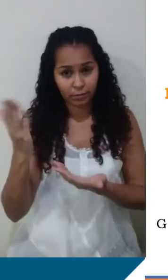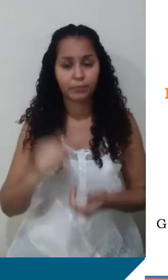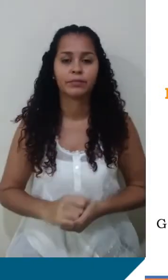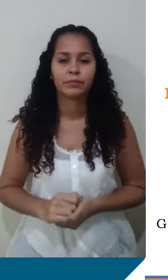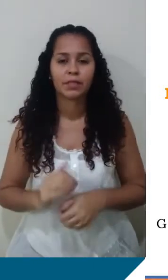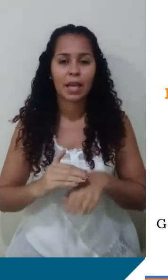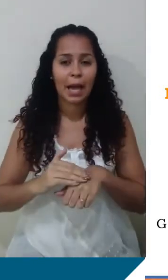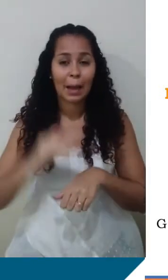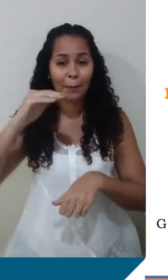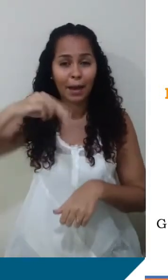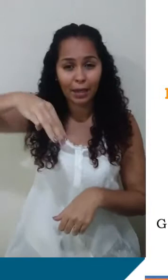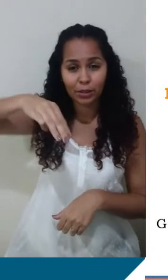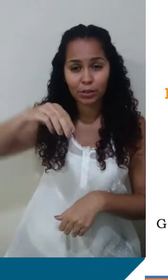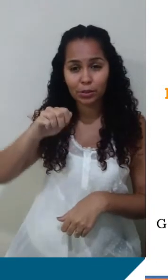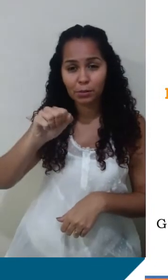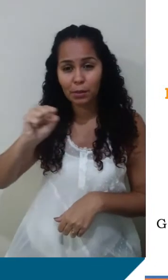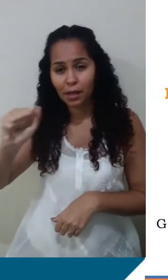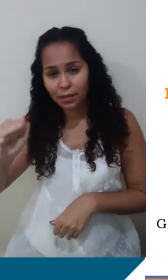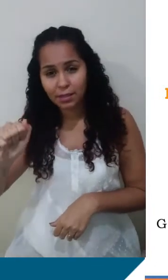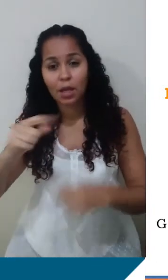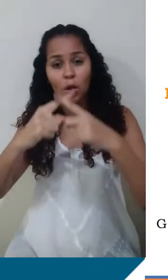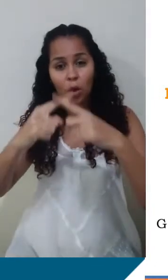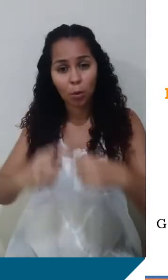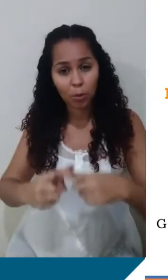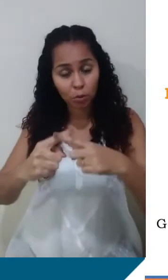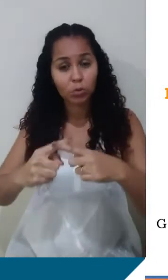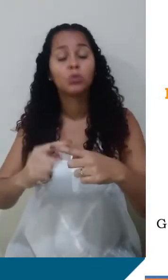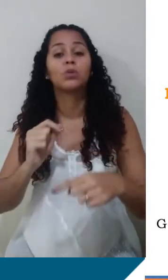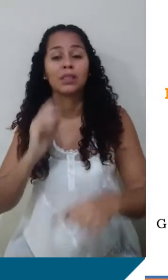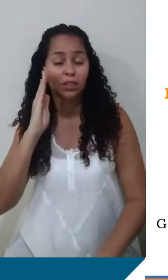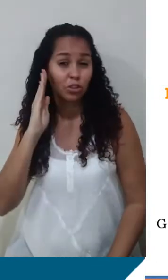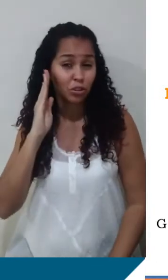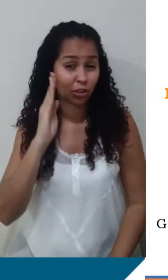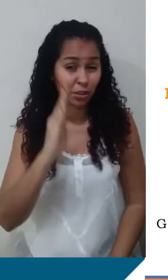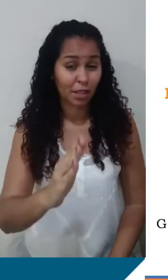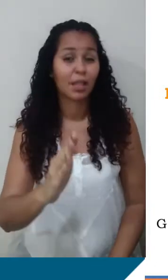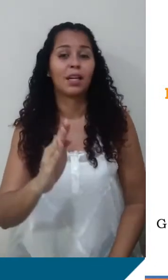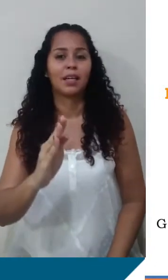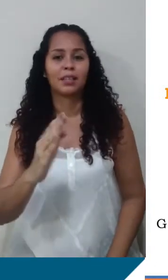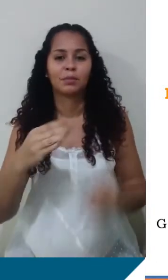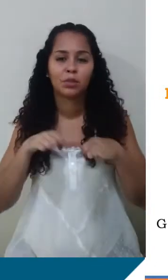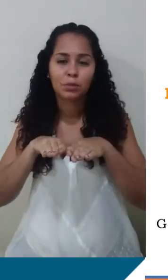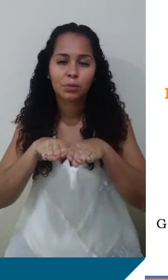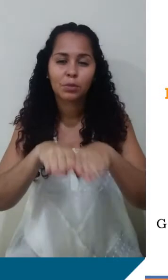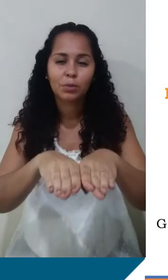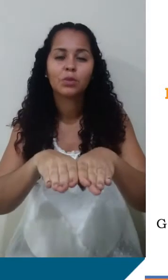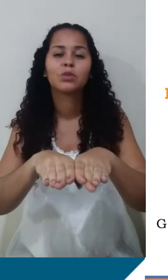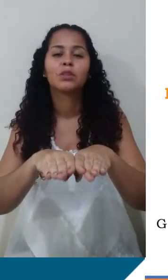maior as massas, o produto delas é diretamente proporcional à força e é